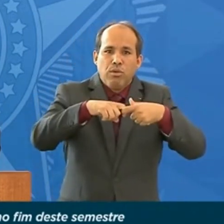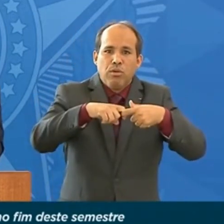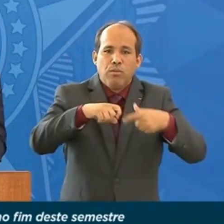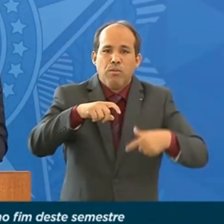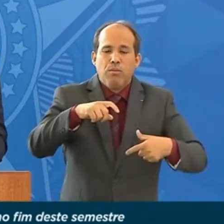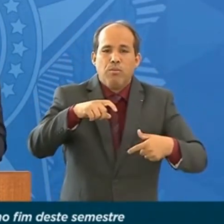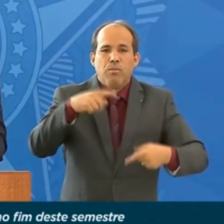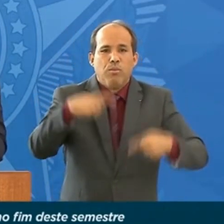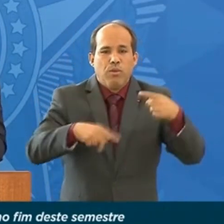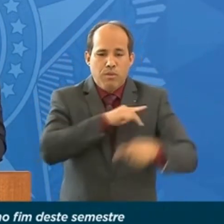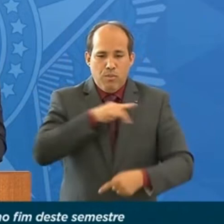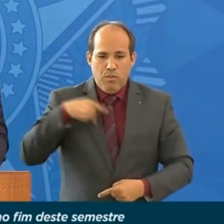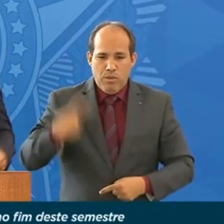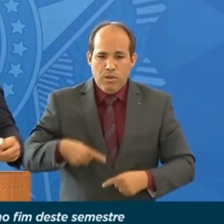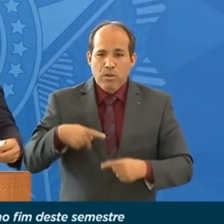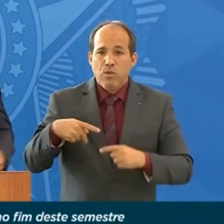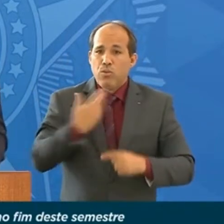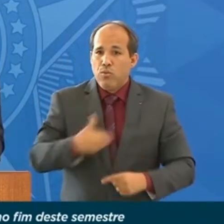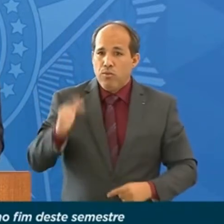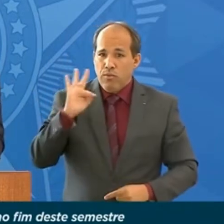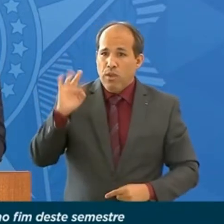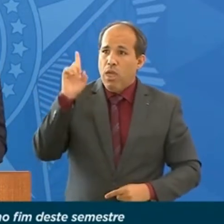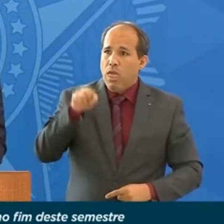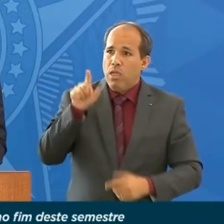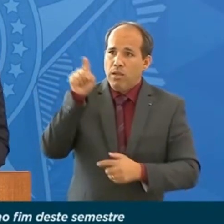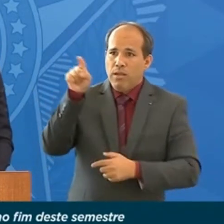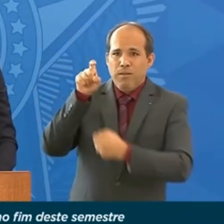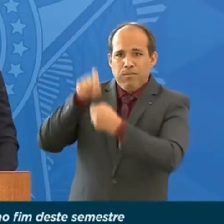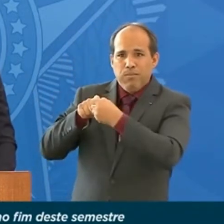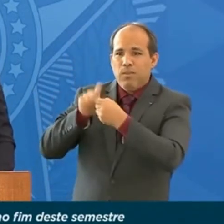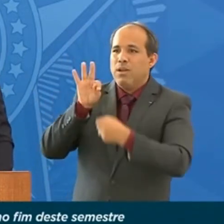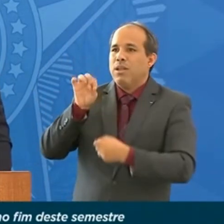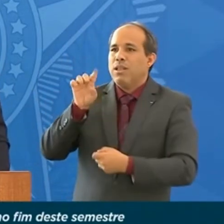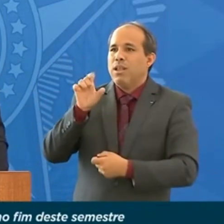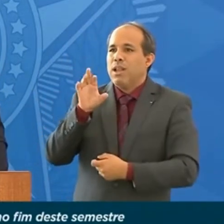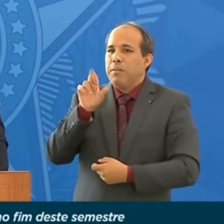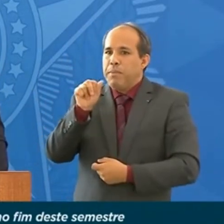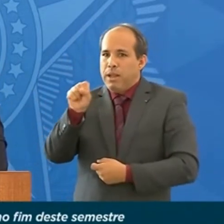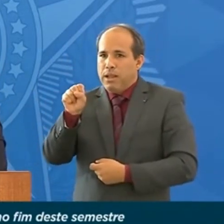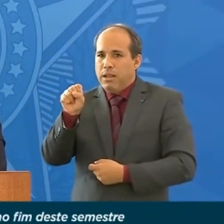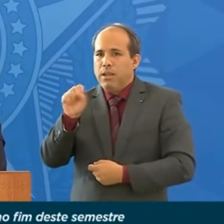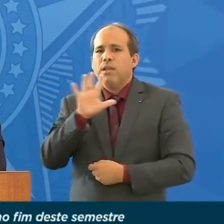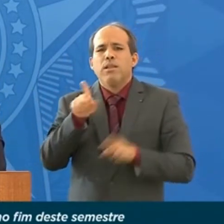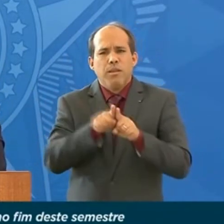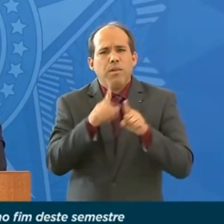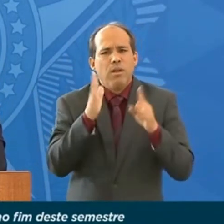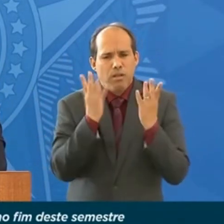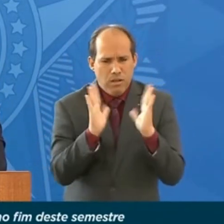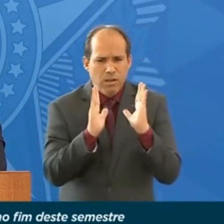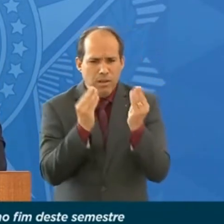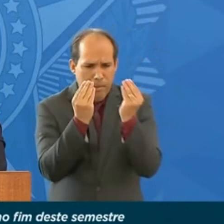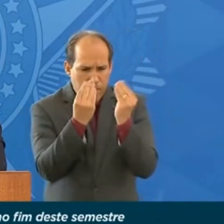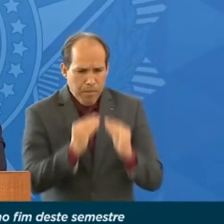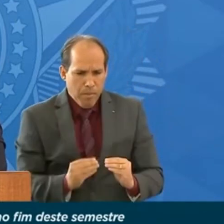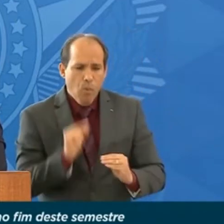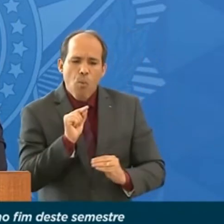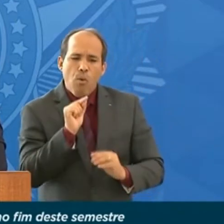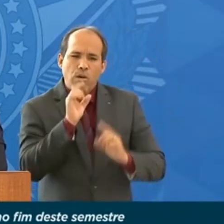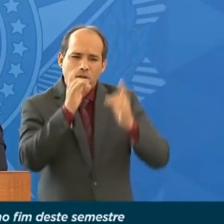governo, é a Telebrás. Nós colocamos vários pontos importantes, que são as obrigações